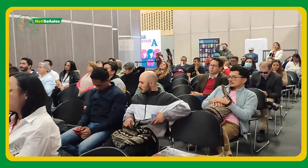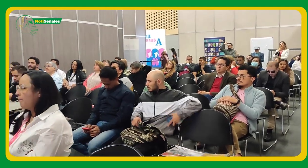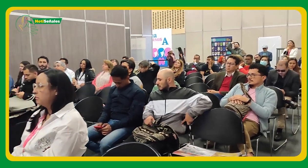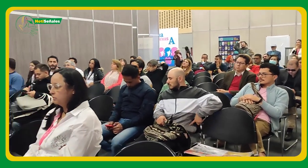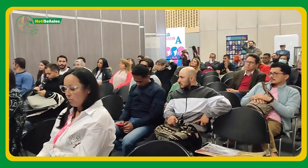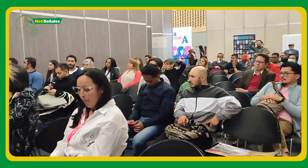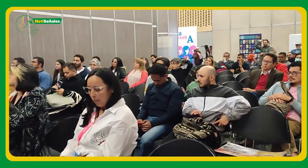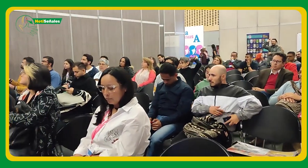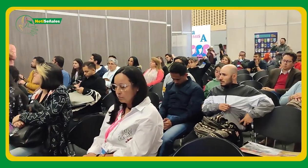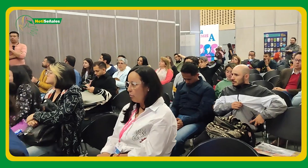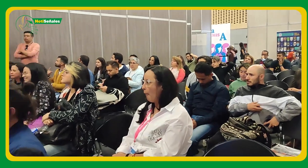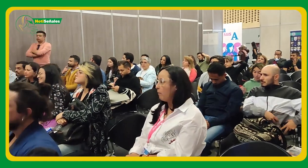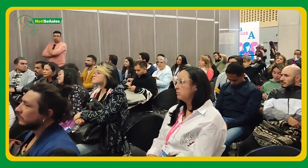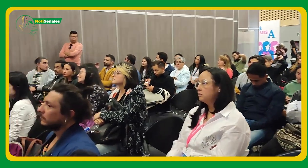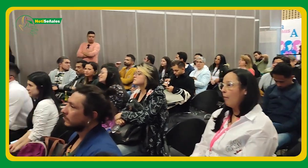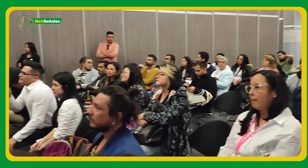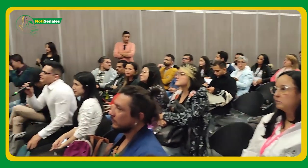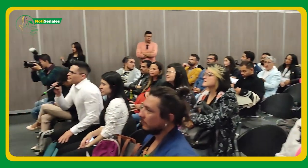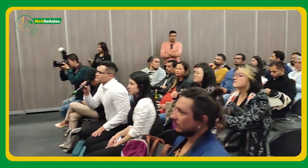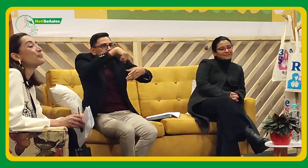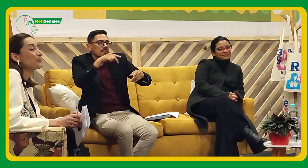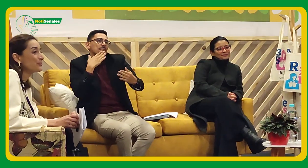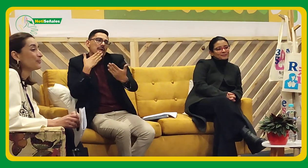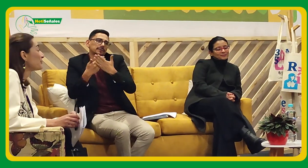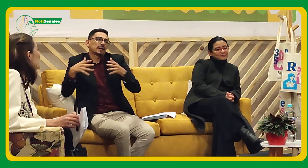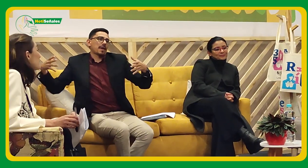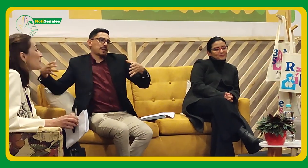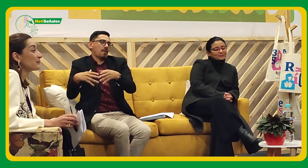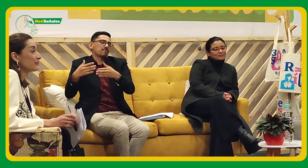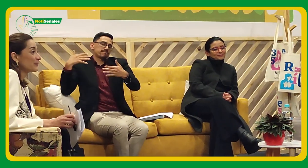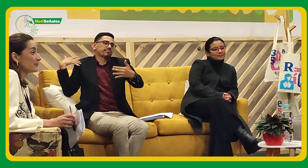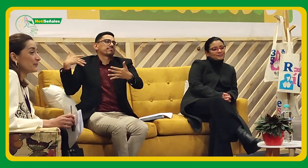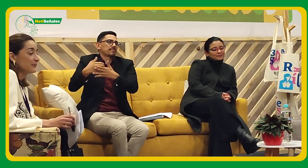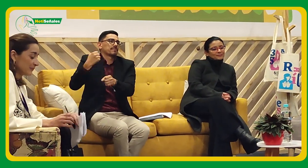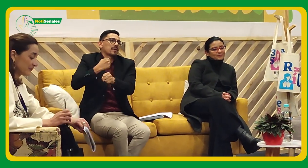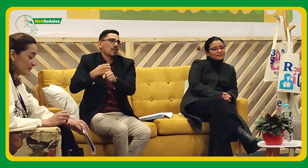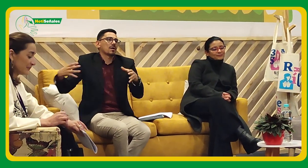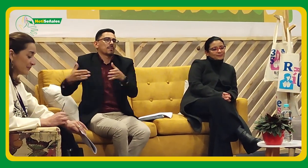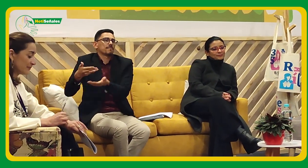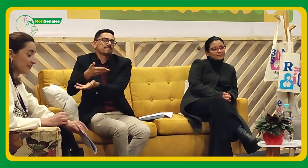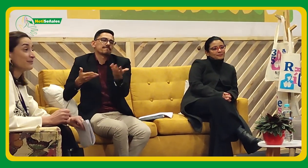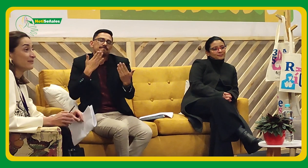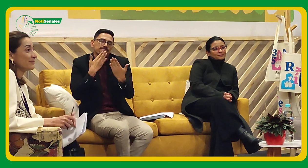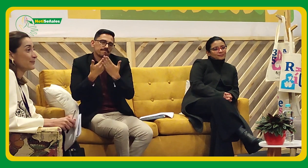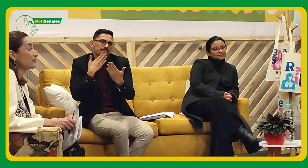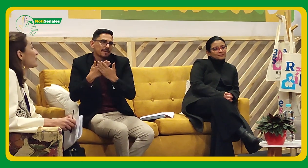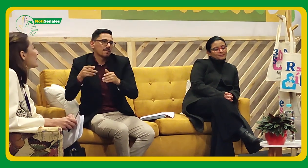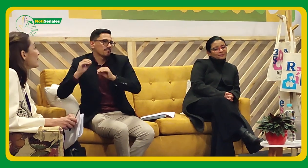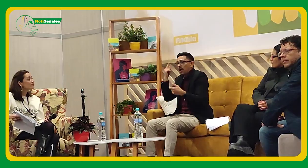sino en todo el ecosistema y real. Reclito los reconocimientos respectivos también, la AIMIR, por supuesto, por haber hecho